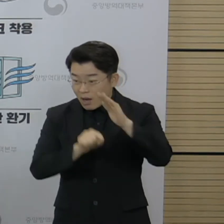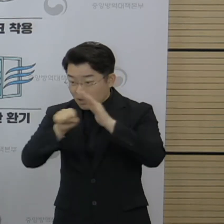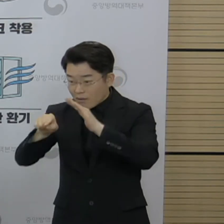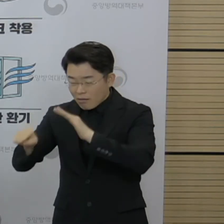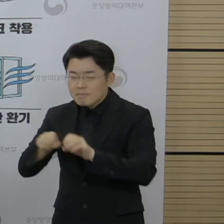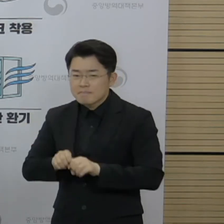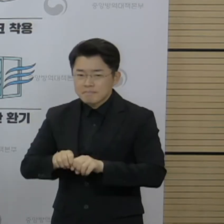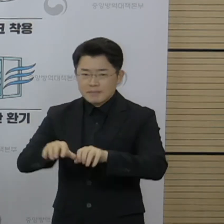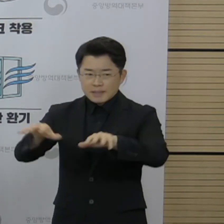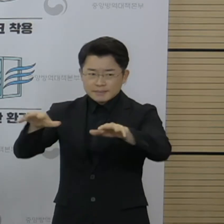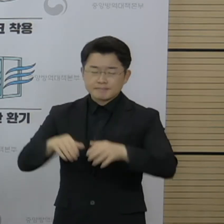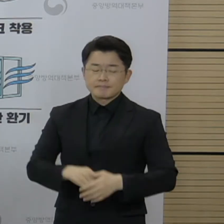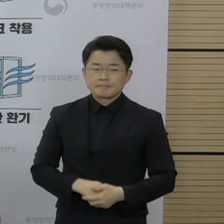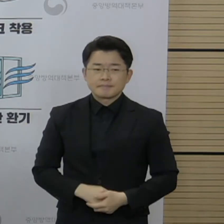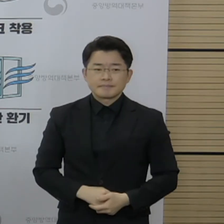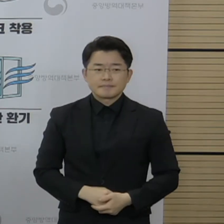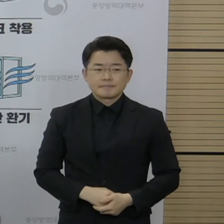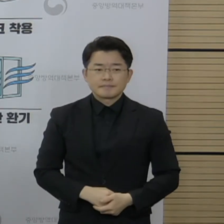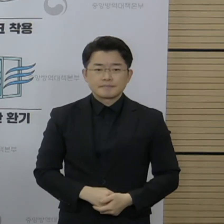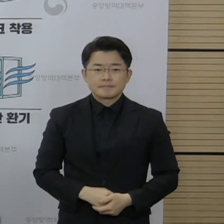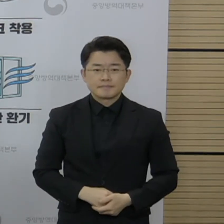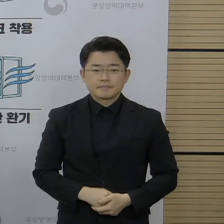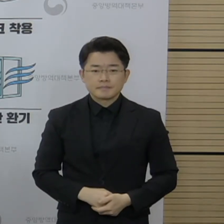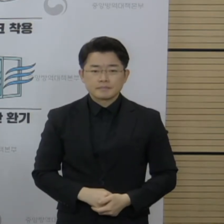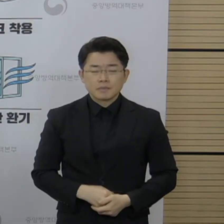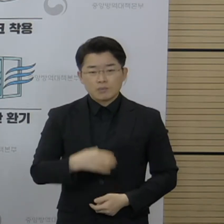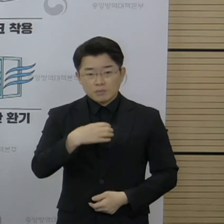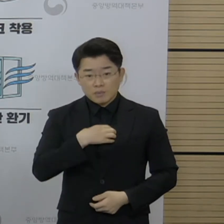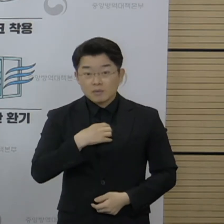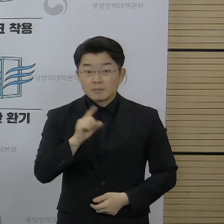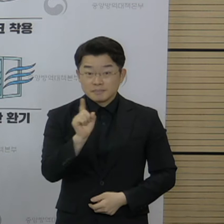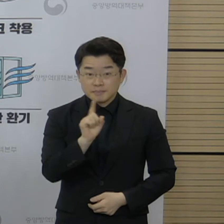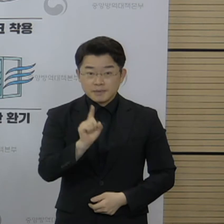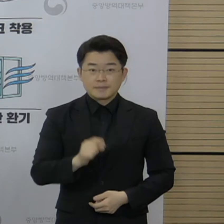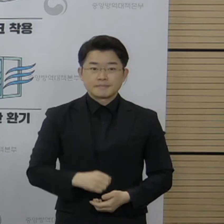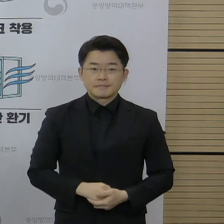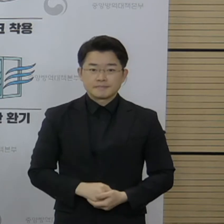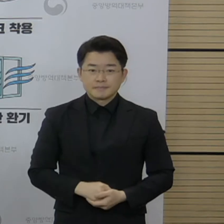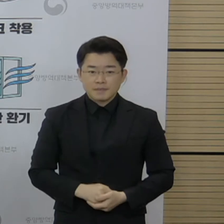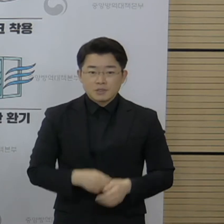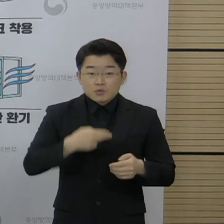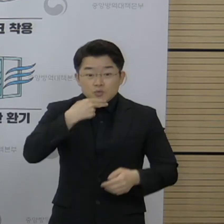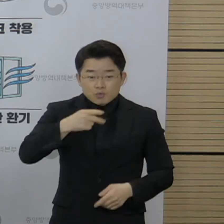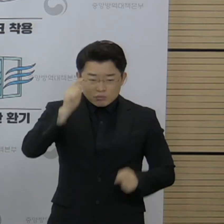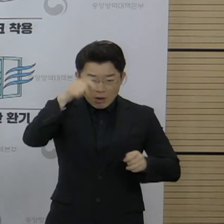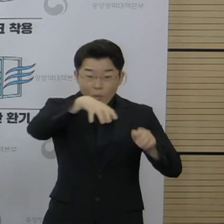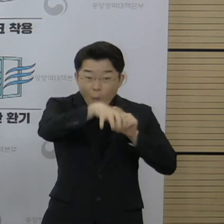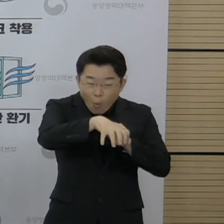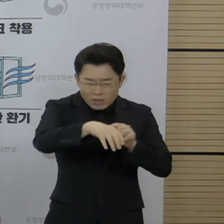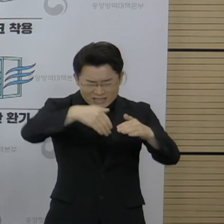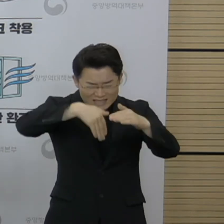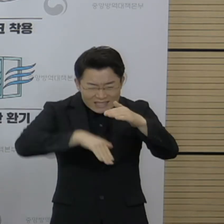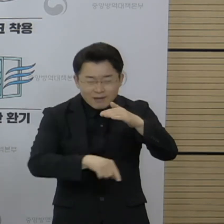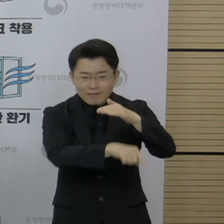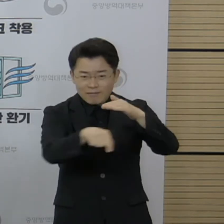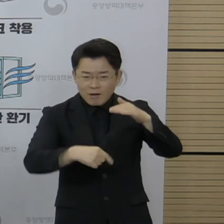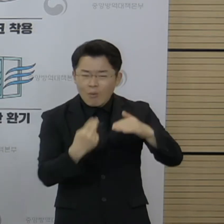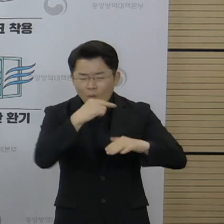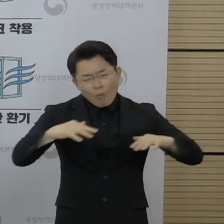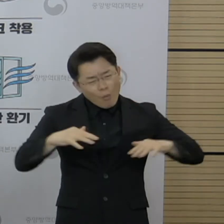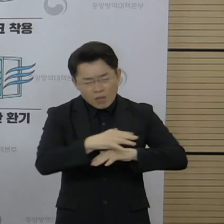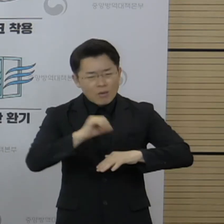높아지고 있습니다. 주요 위험 요인으로 대부분 지하에 위치하고 또한 환기가 어려운 시설로서